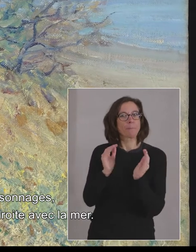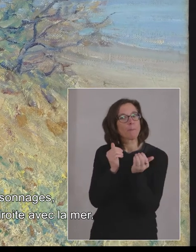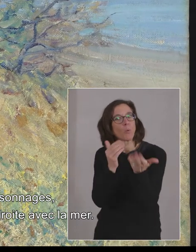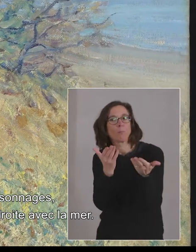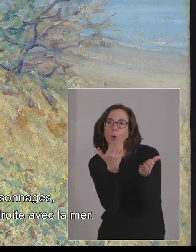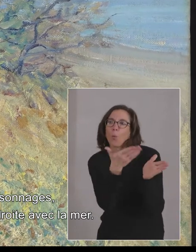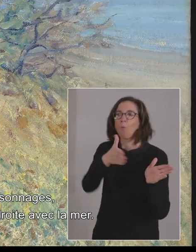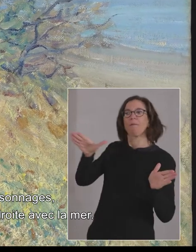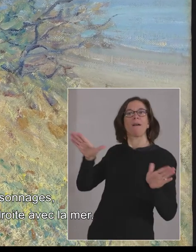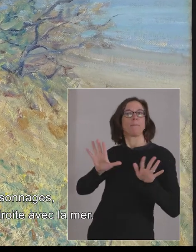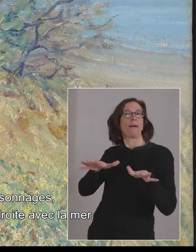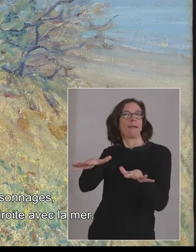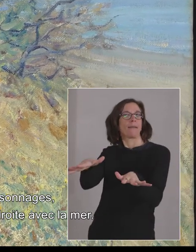mer.